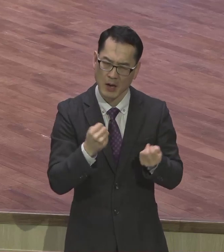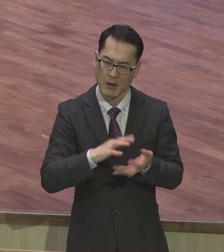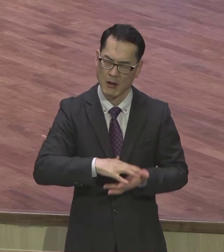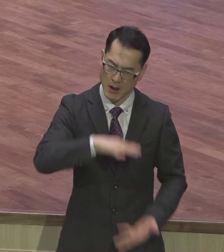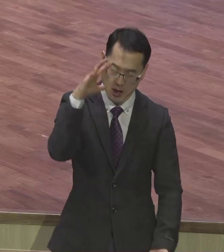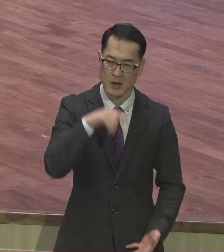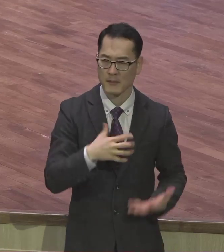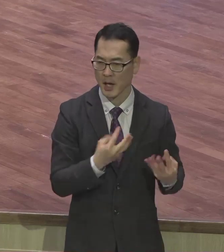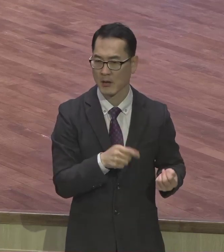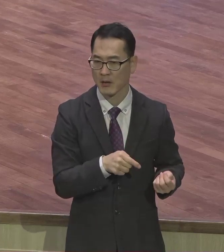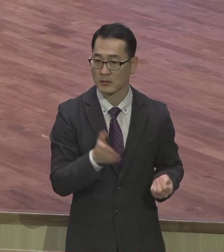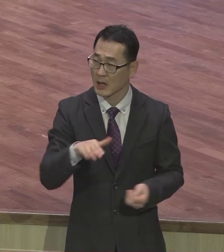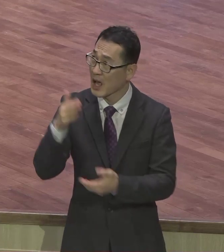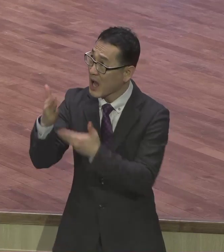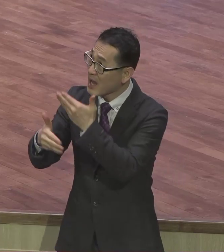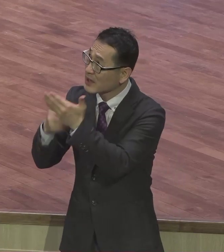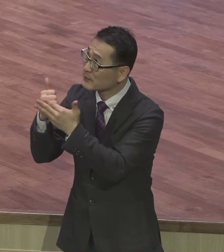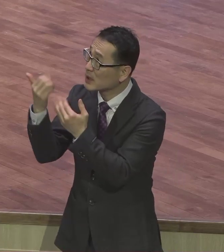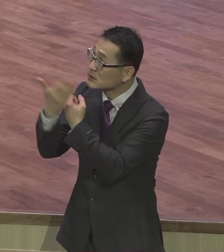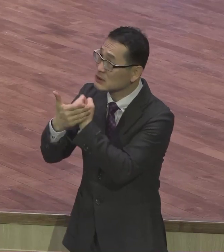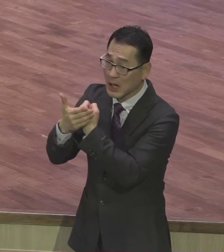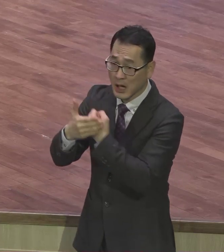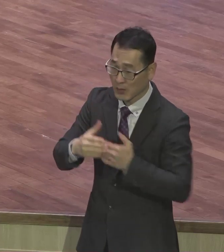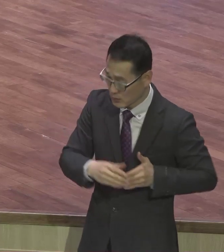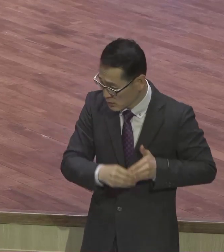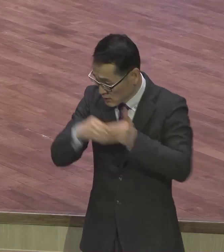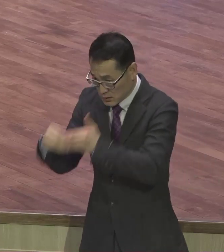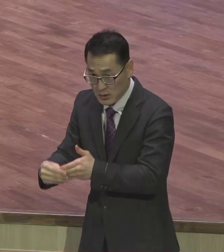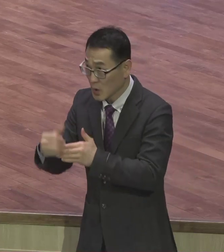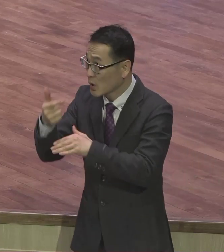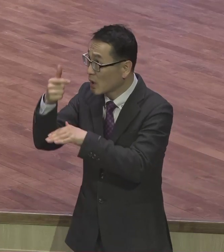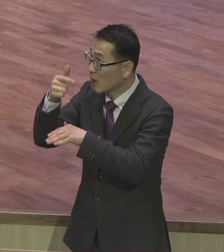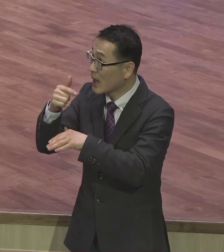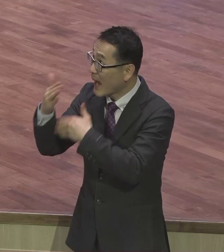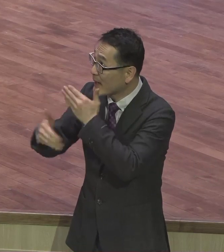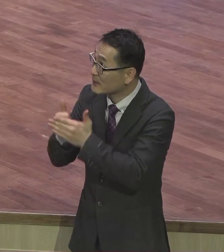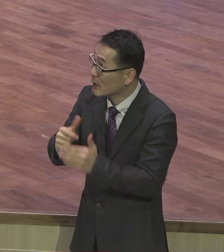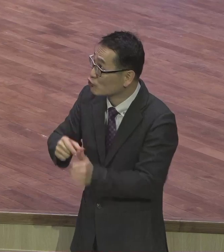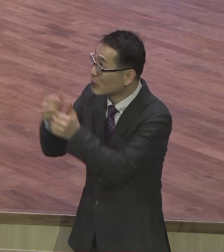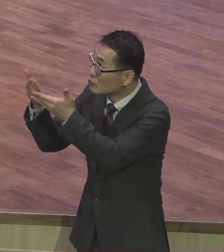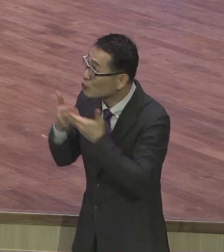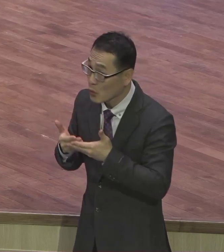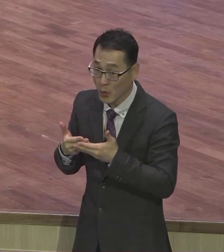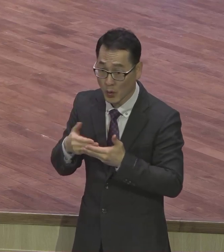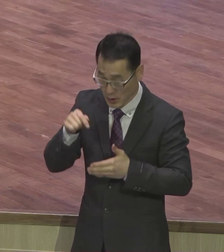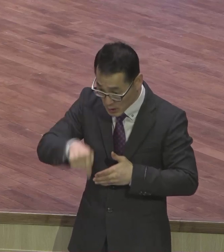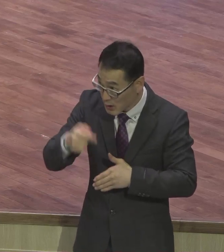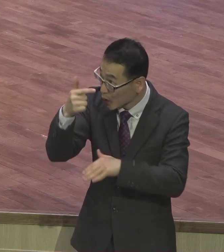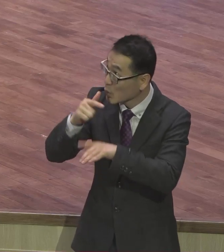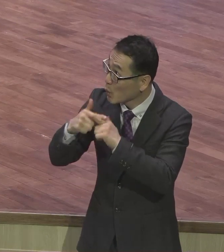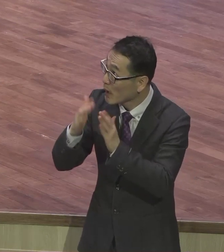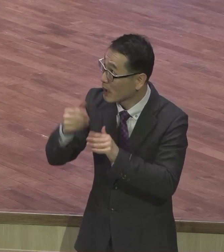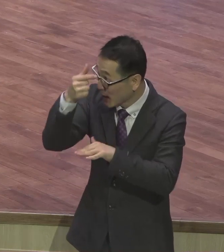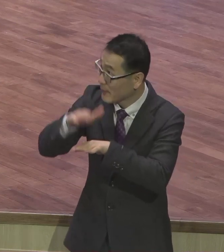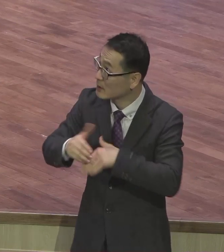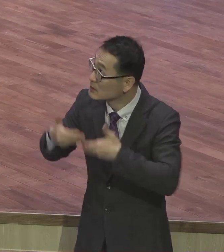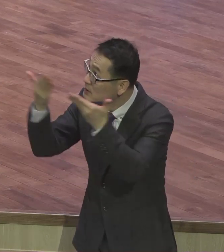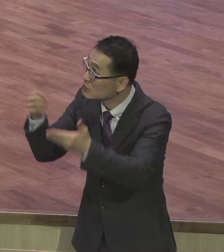하나님의 은혜로 이렇게 교회에 나와서 예배할 수 있냔 말이에요. 이게 기적이요 기적 여러분